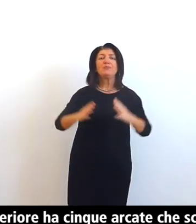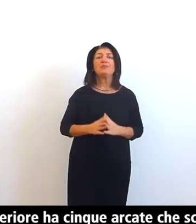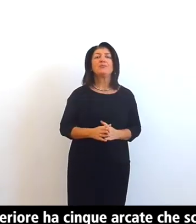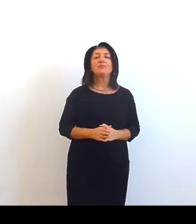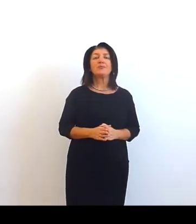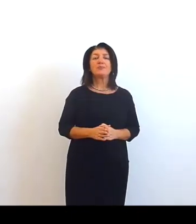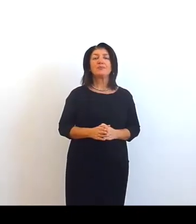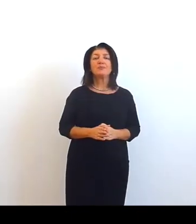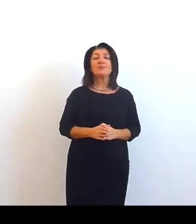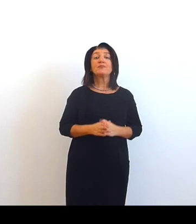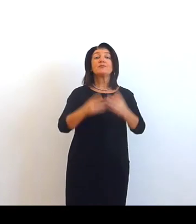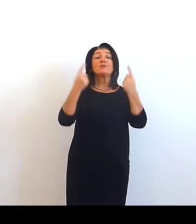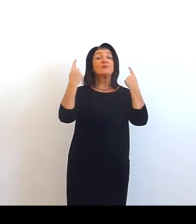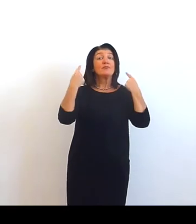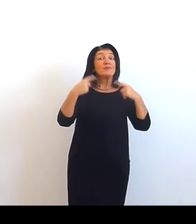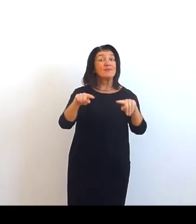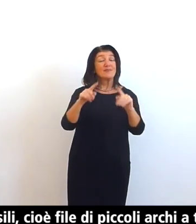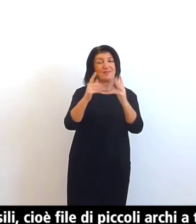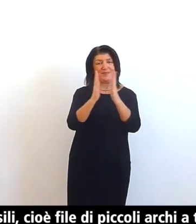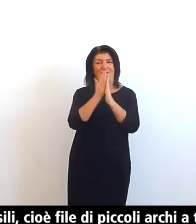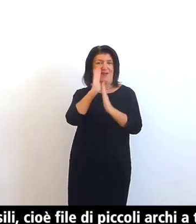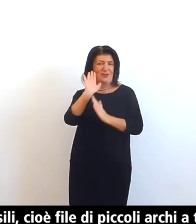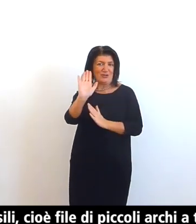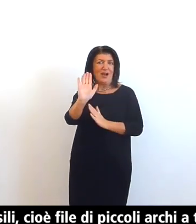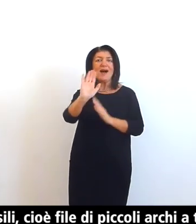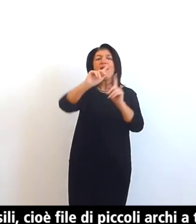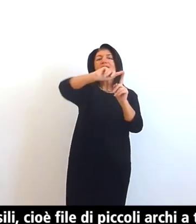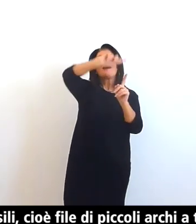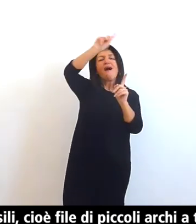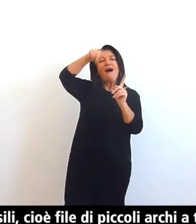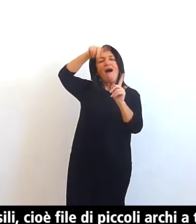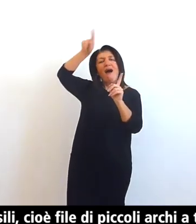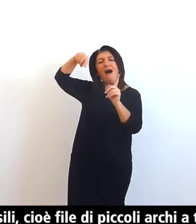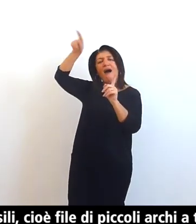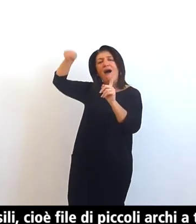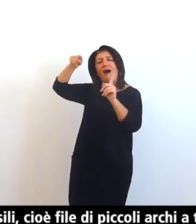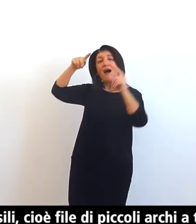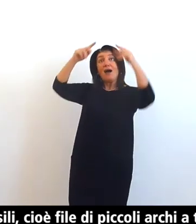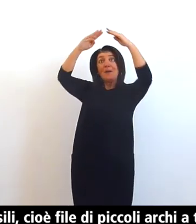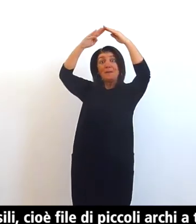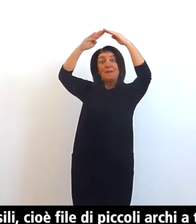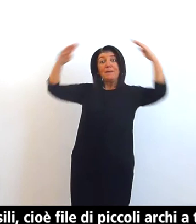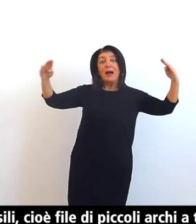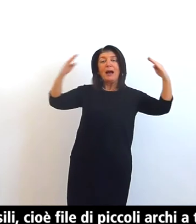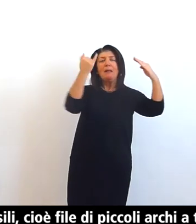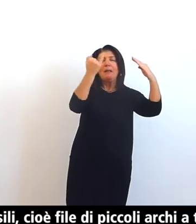archetti pensili cioè file di piccoli archi a tutto sesto ricamano la cornice e gli